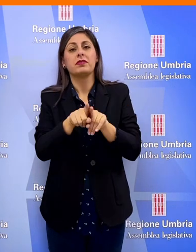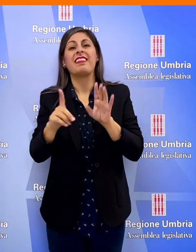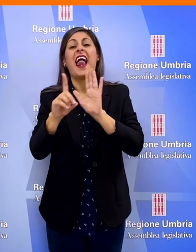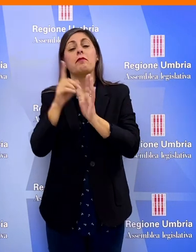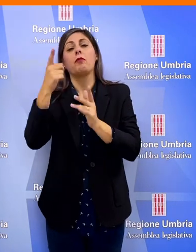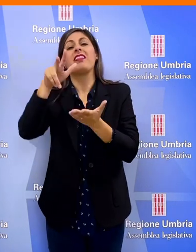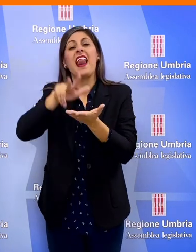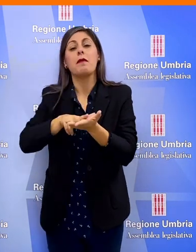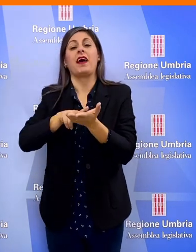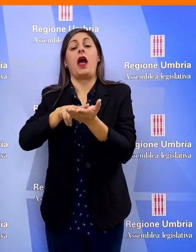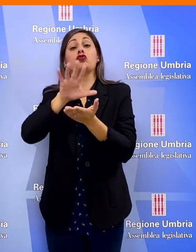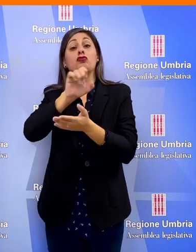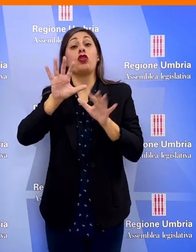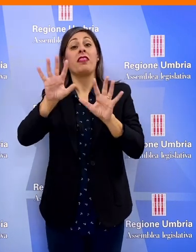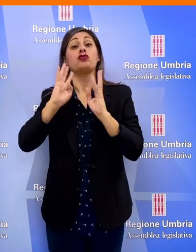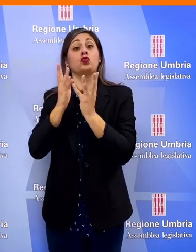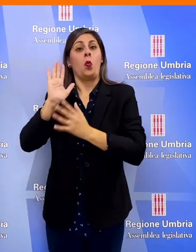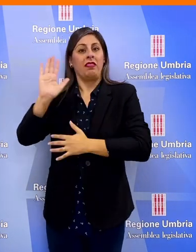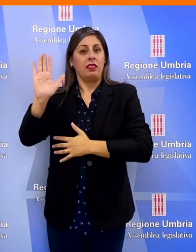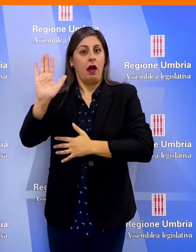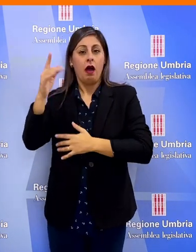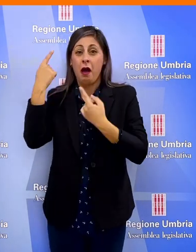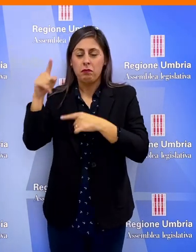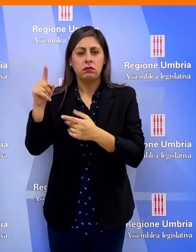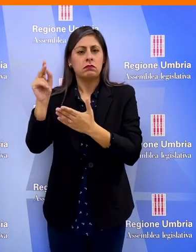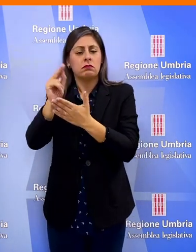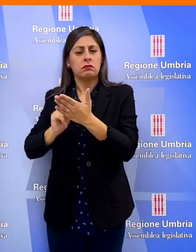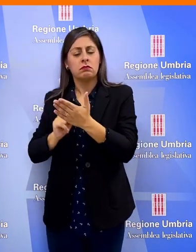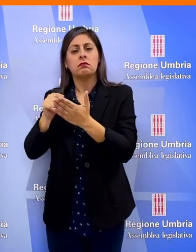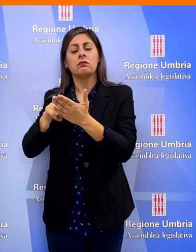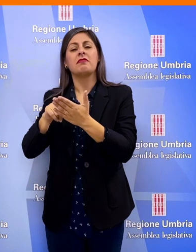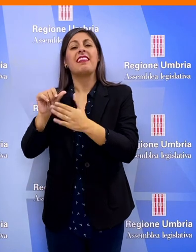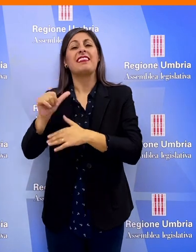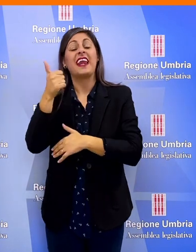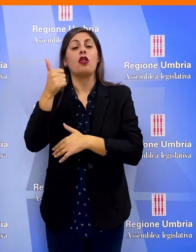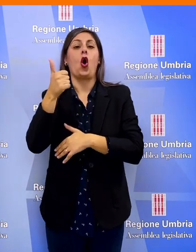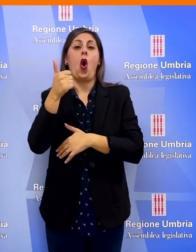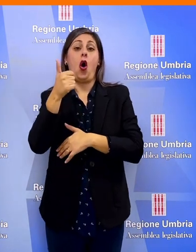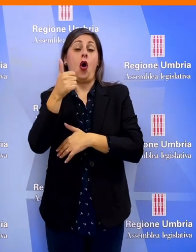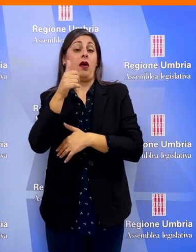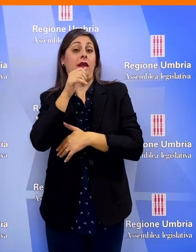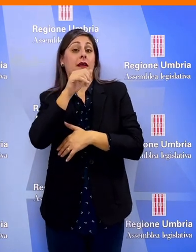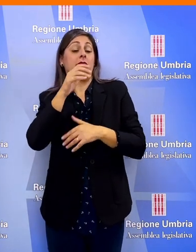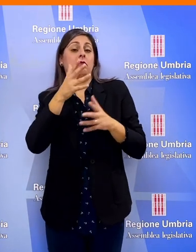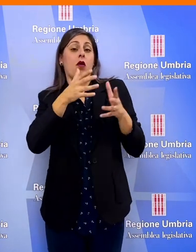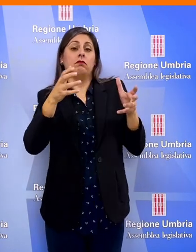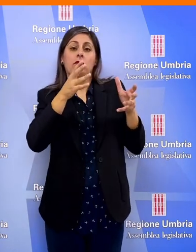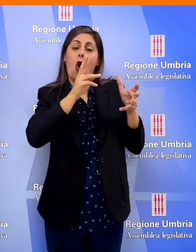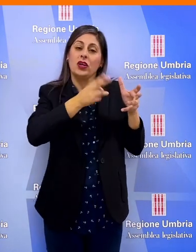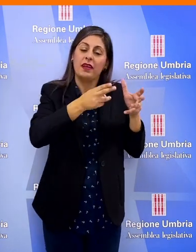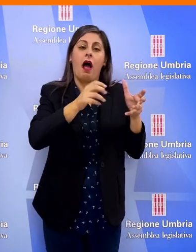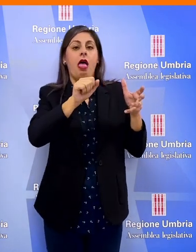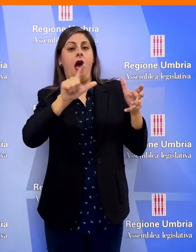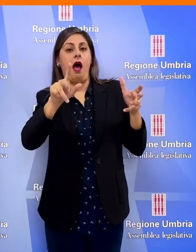delibera di Giunta 510 la cui elaborazione è stata demandata ai direttori delle aziende ospedaliere e